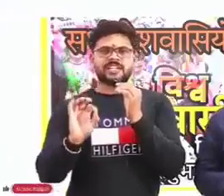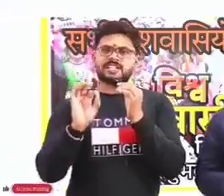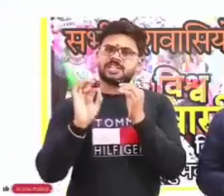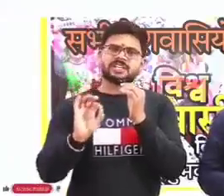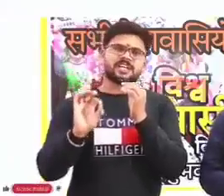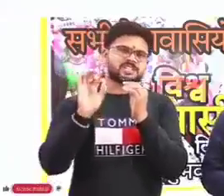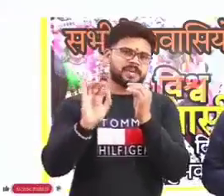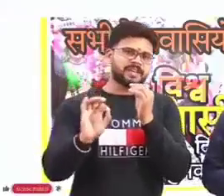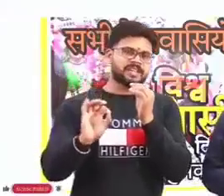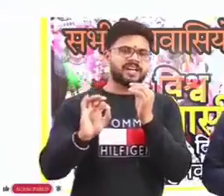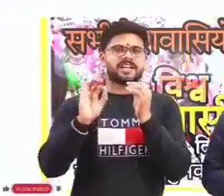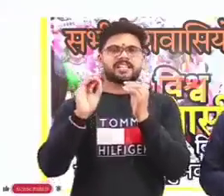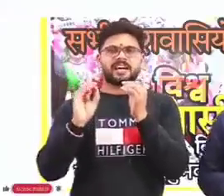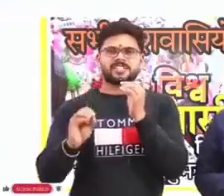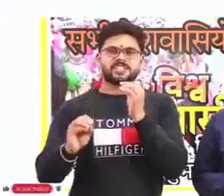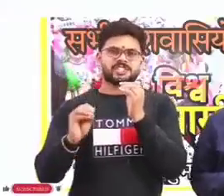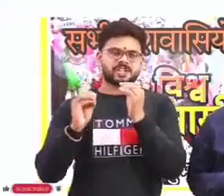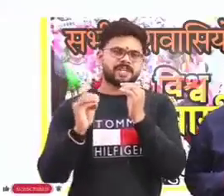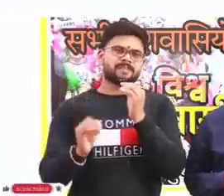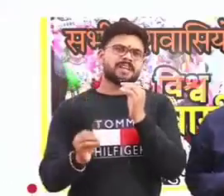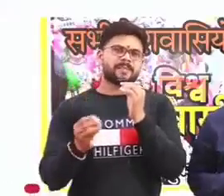जंगल जमीन अर्थाज जिस जमीन पर आप